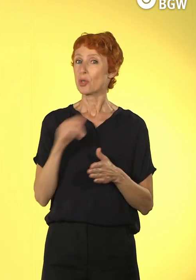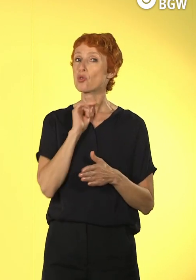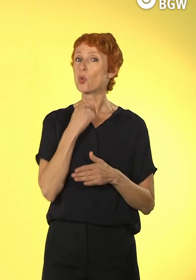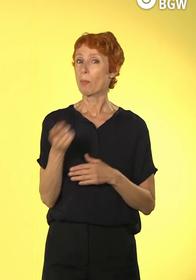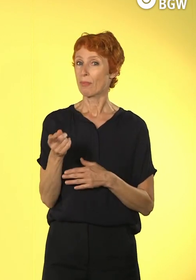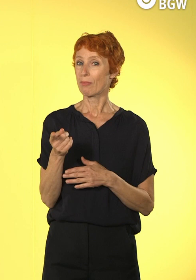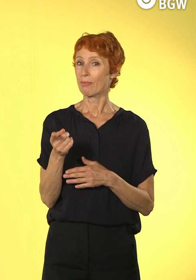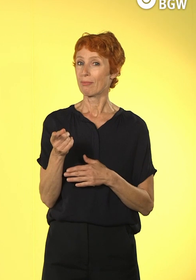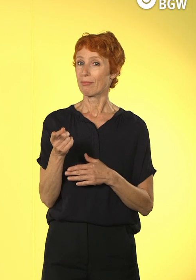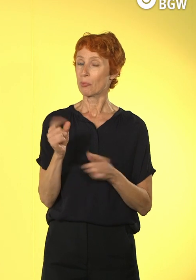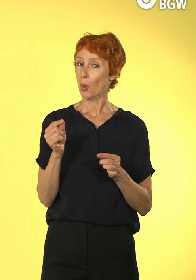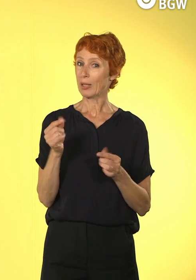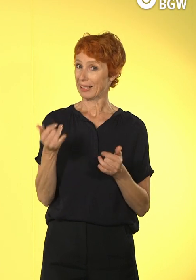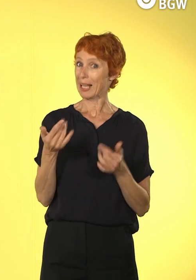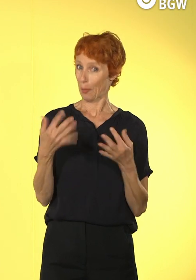Ready to go?